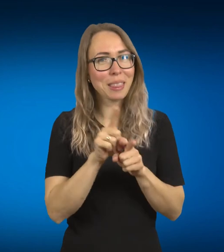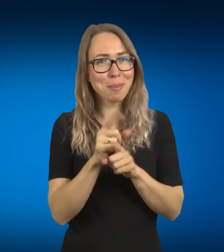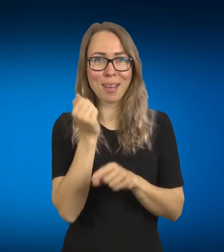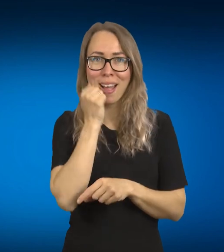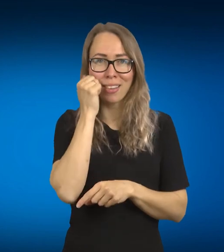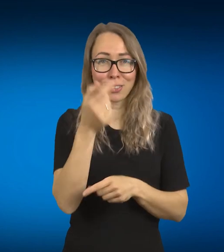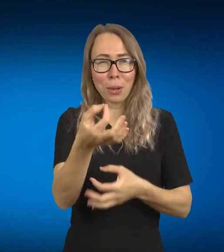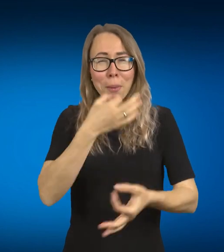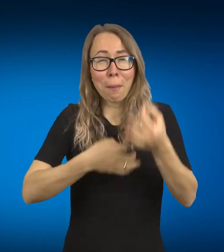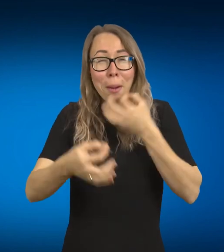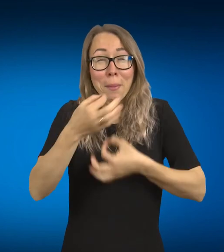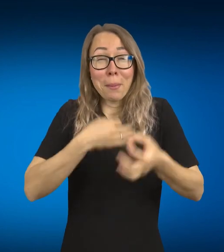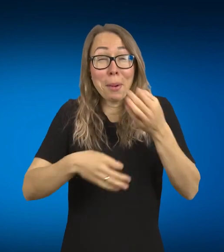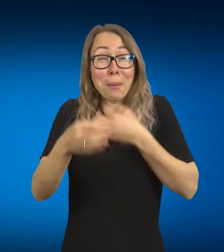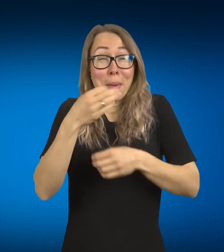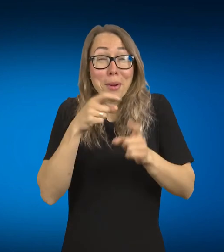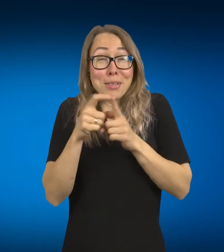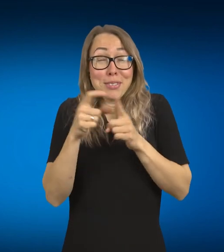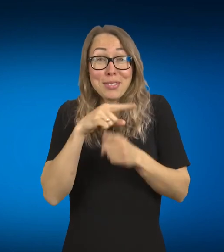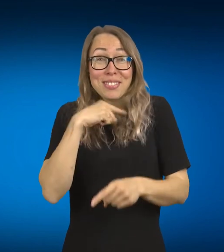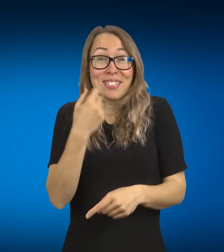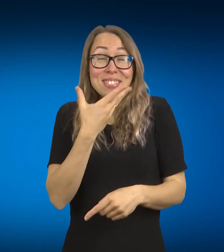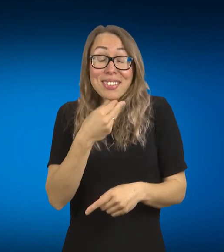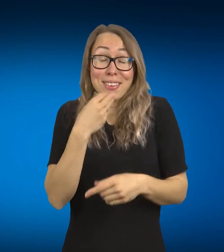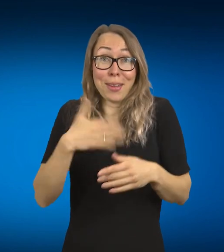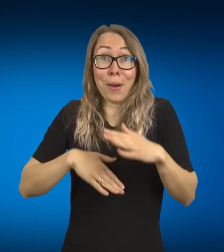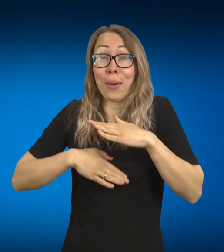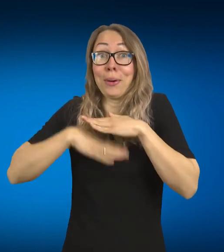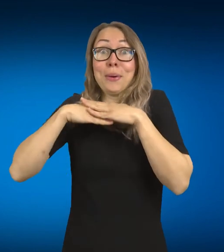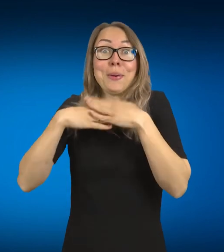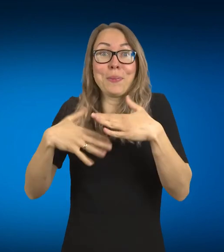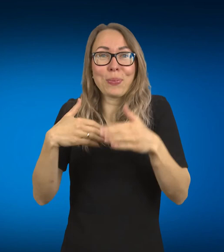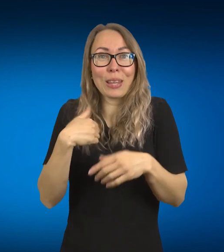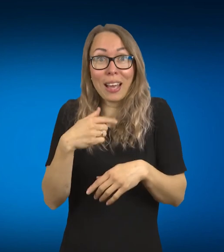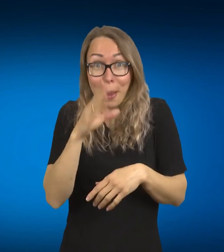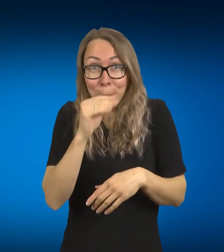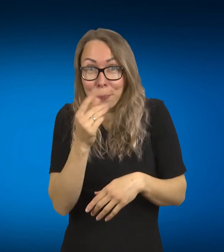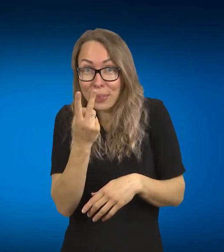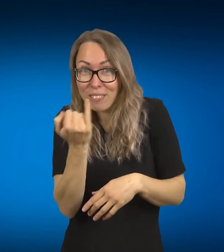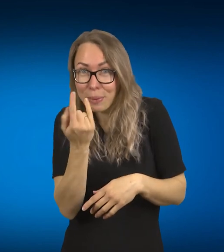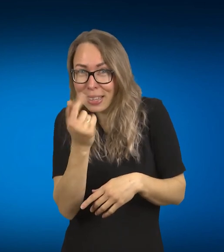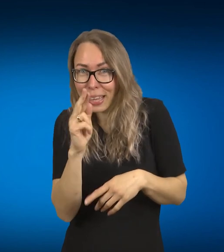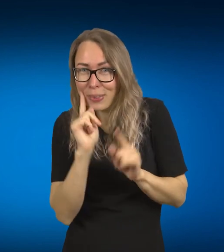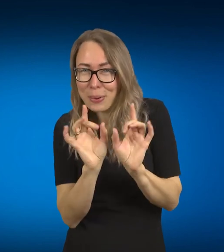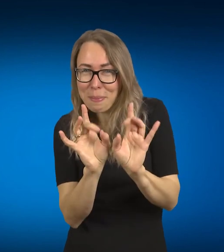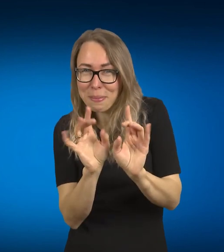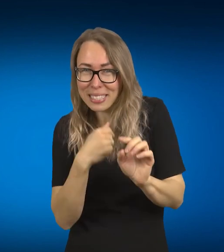Bet dar norėjau, jeigu turiu, dar parą minučių pridurti, kad ne vien tik ta